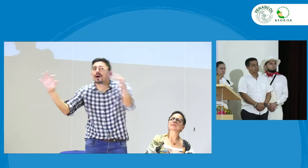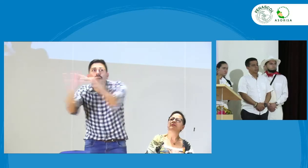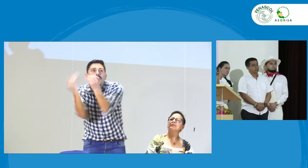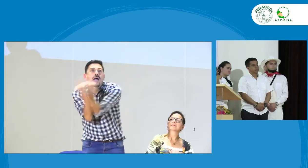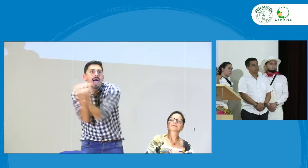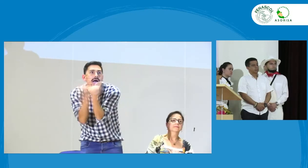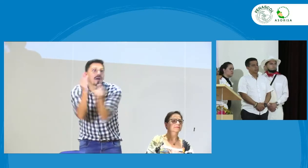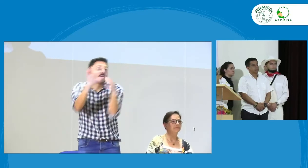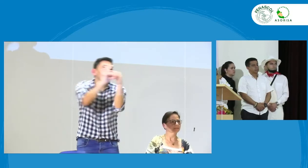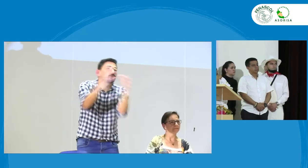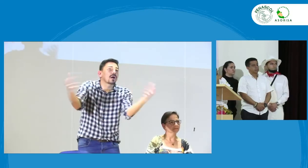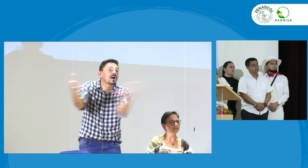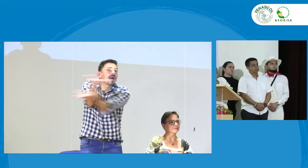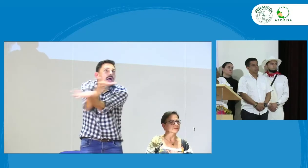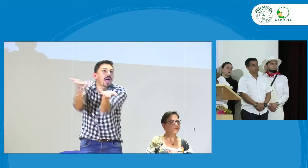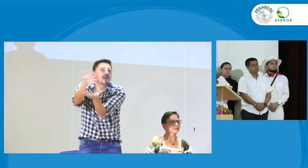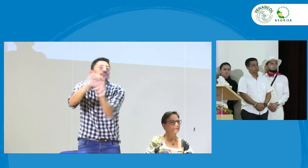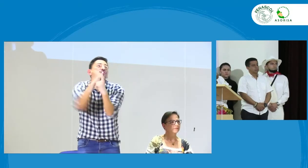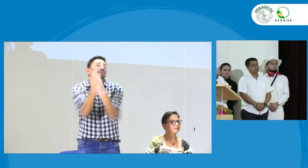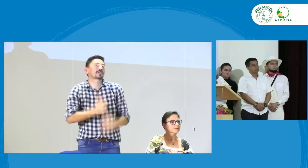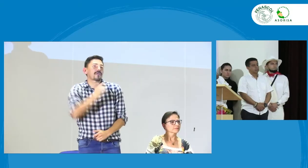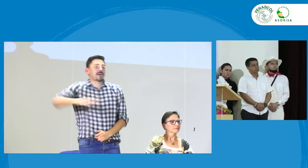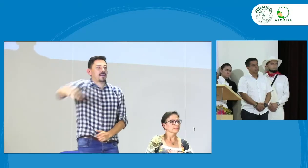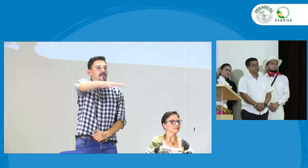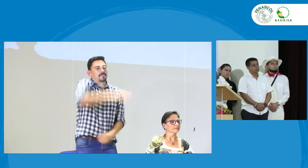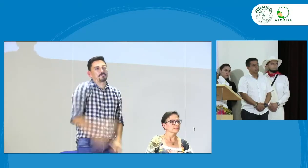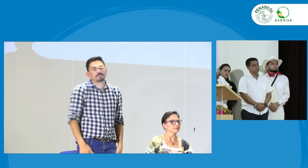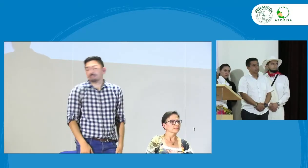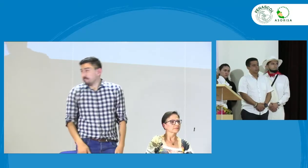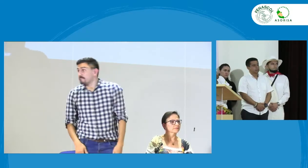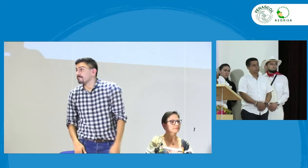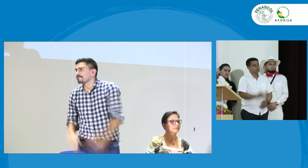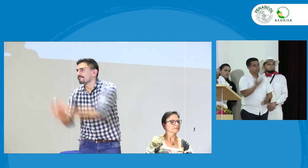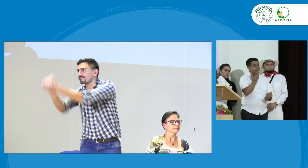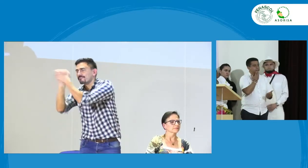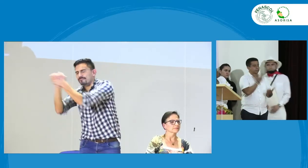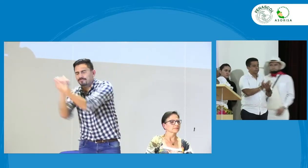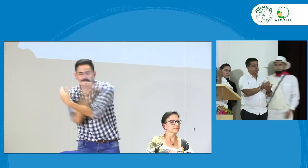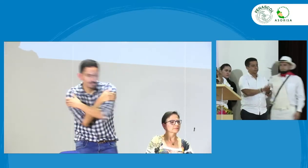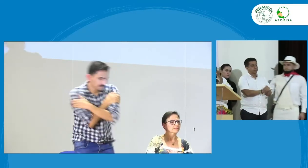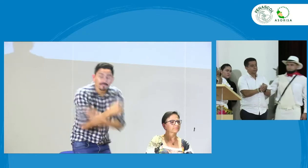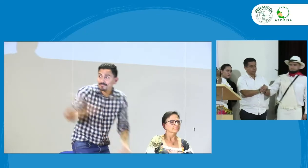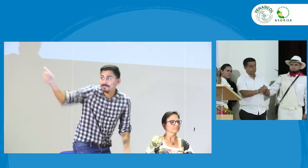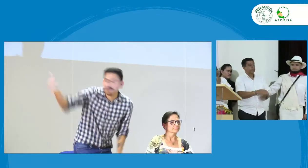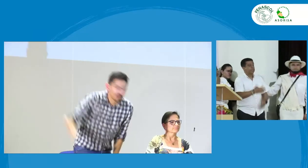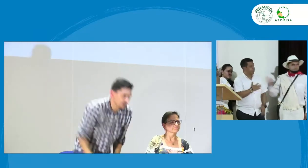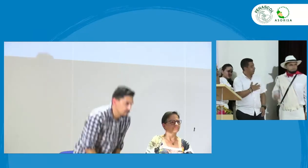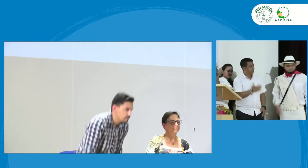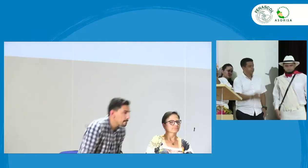asociación de Popayán pueda hablar con los padres y puedan hacer esa incidencia como sociedad civil